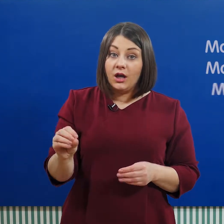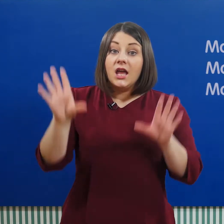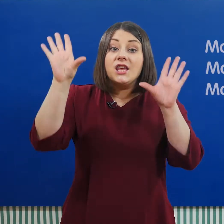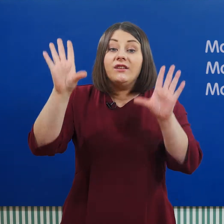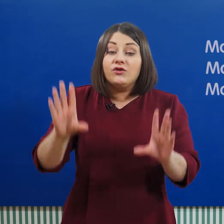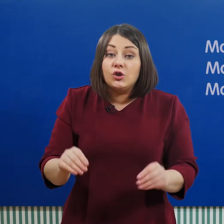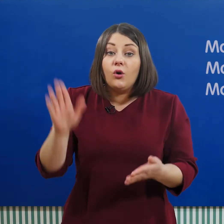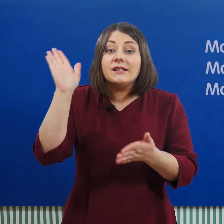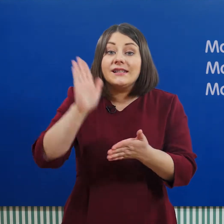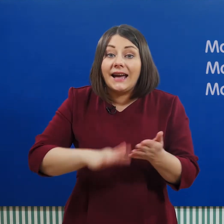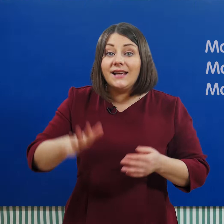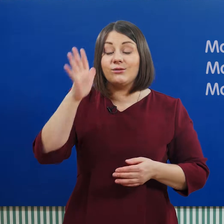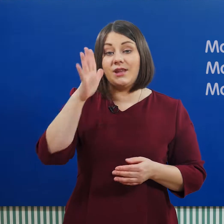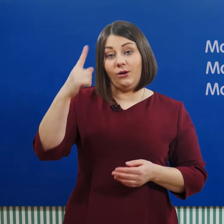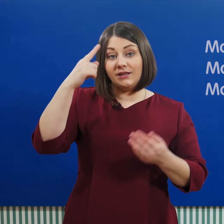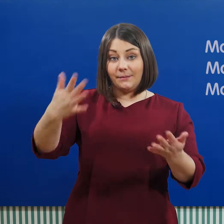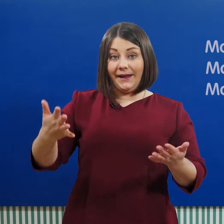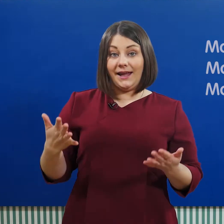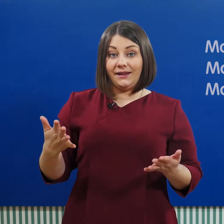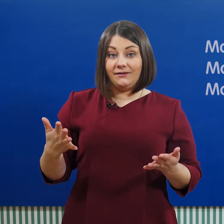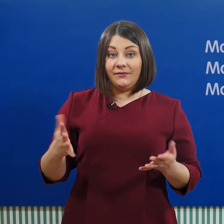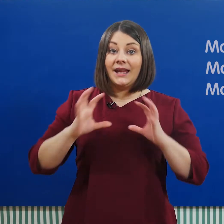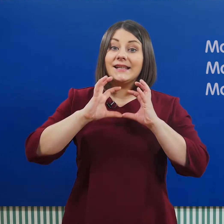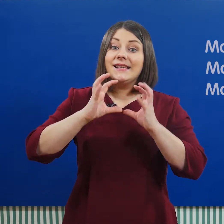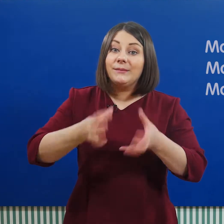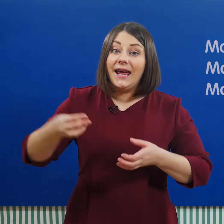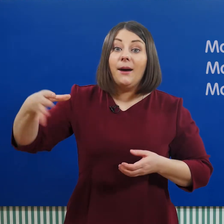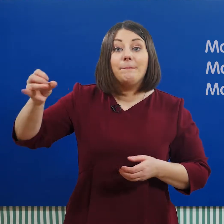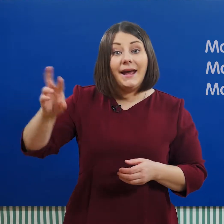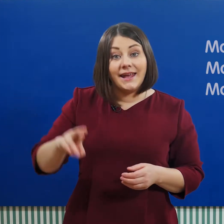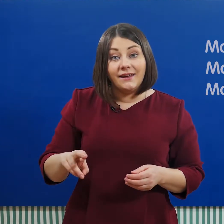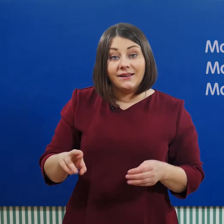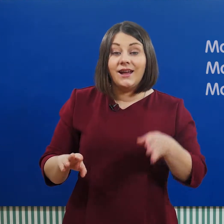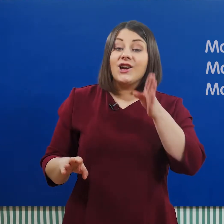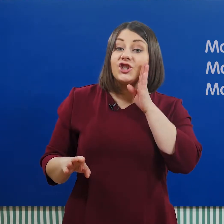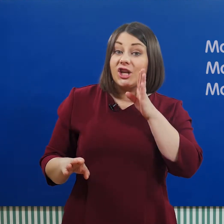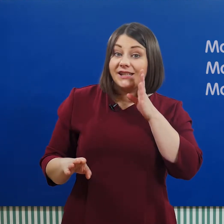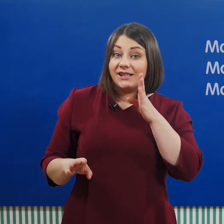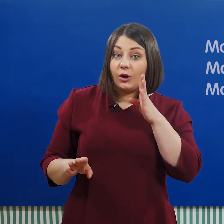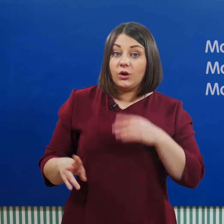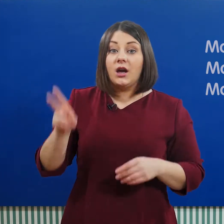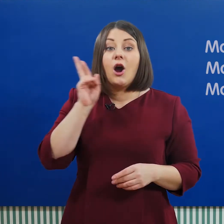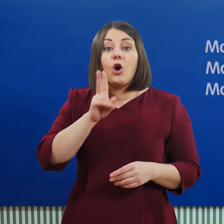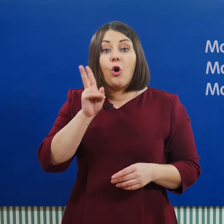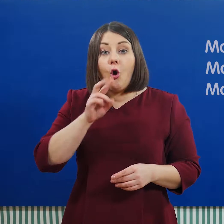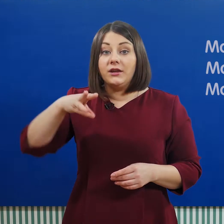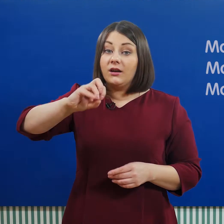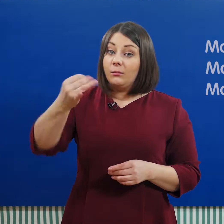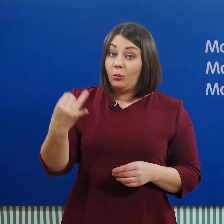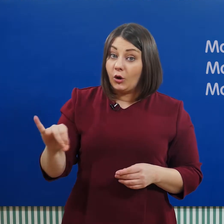И все сразу становится понятно. Земля – моя, женский род. Кот – мой,